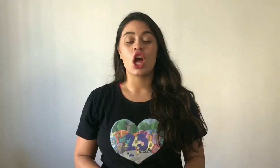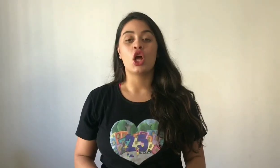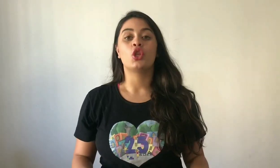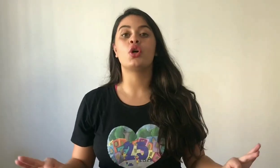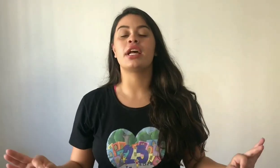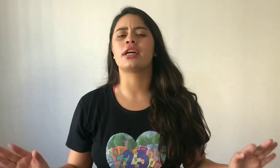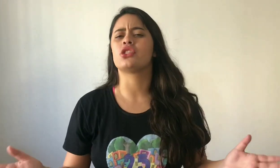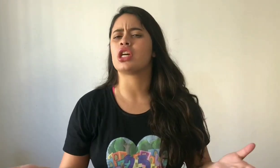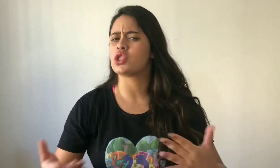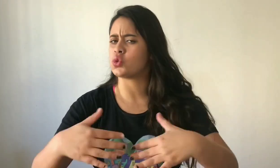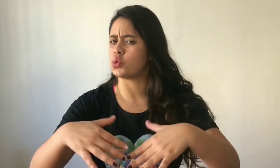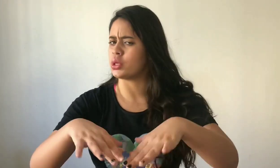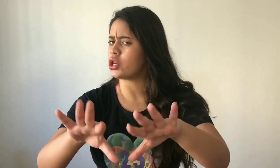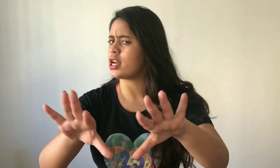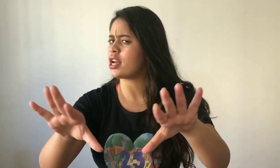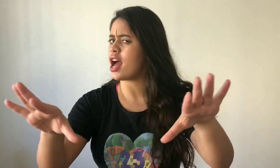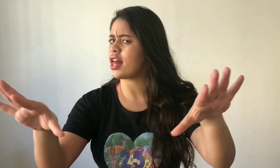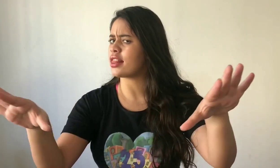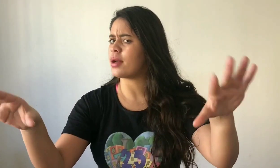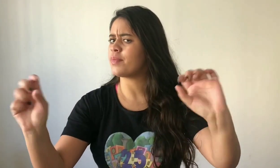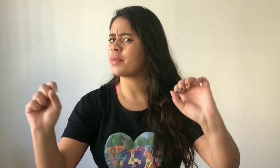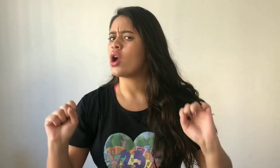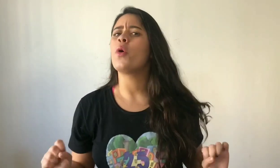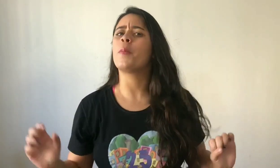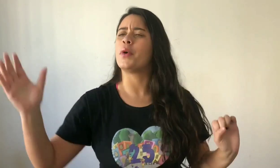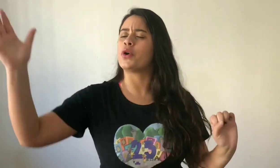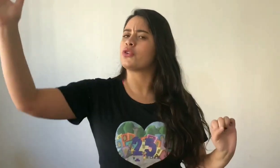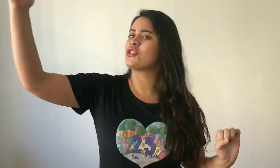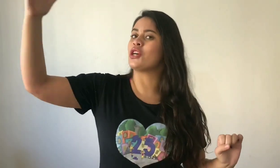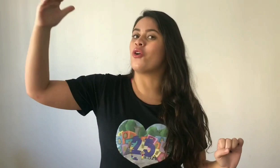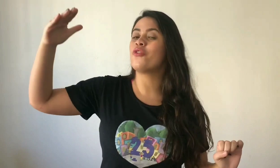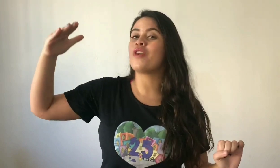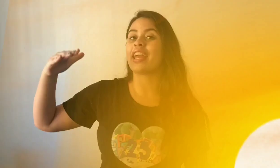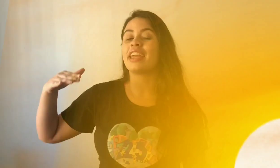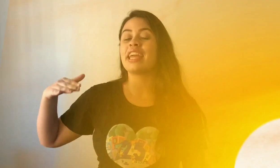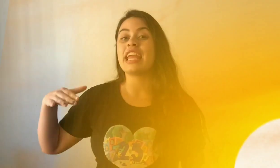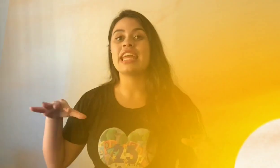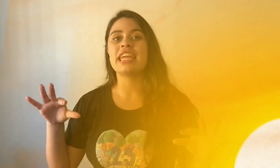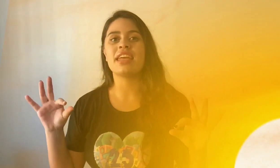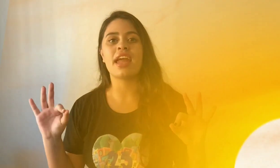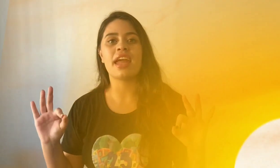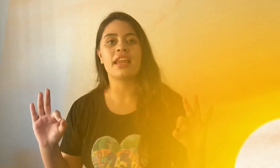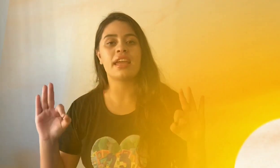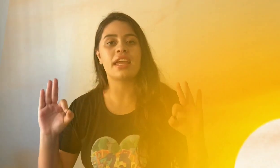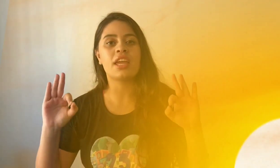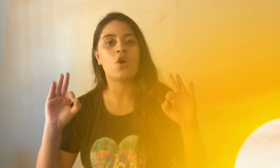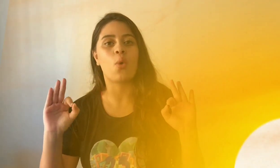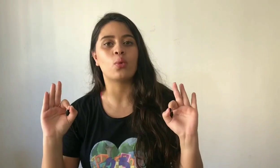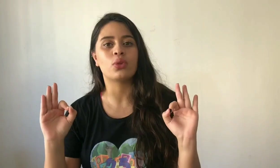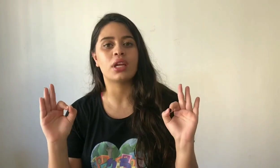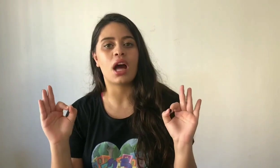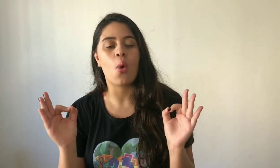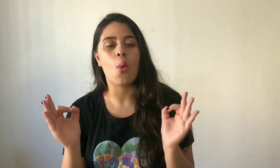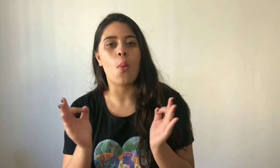Durante a sua jornada, o pôr do sol vem e ele encontra o